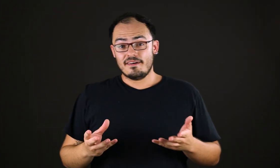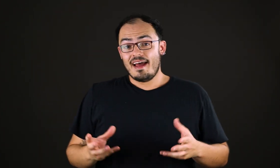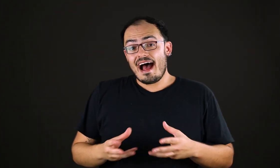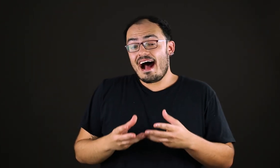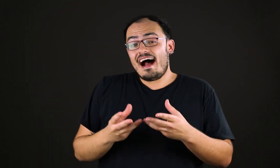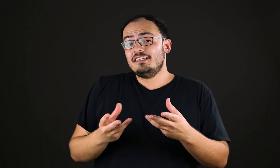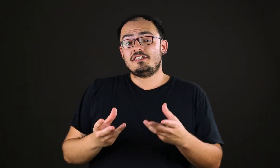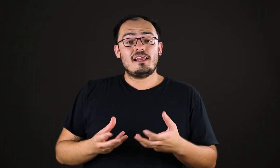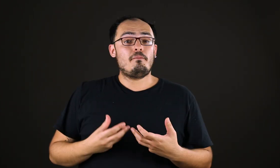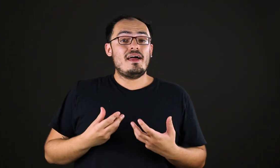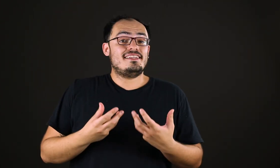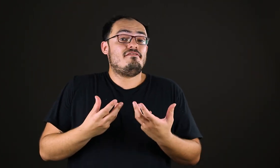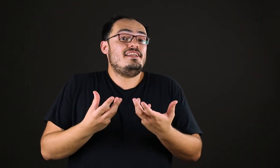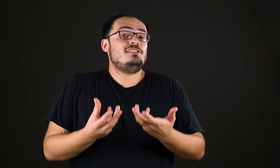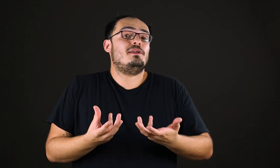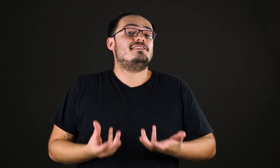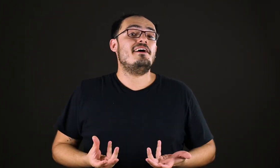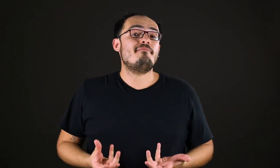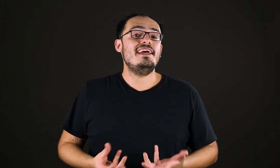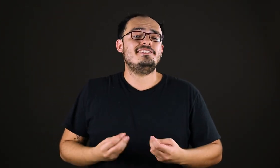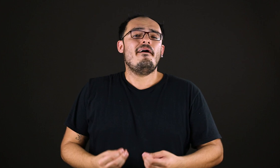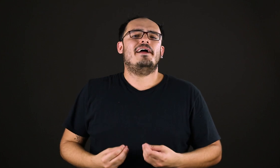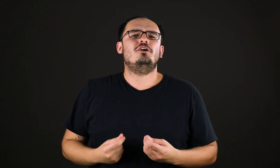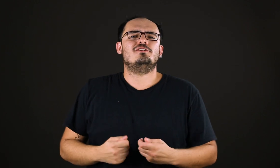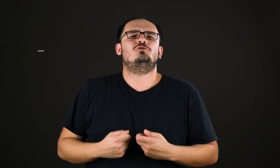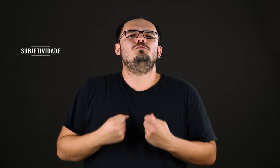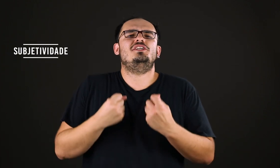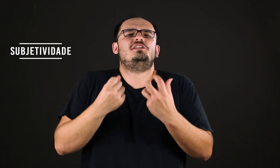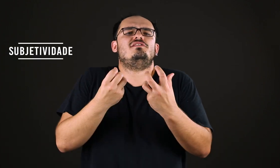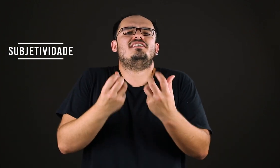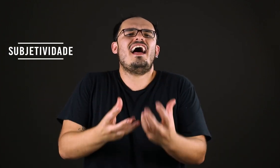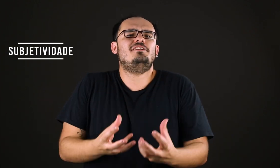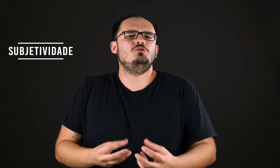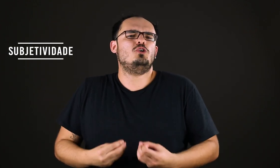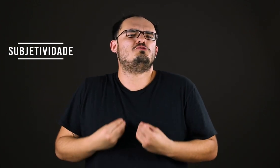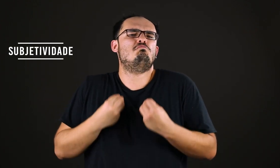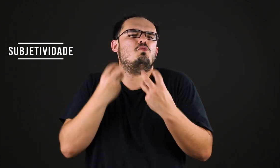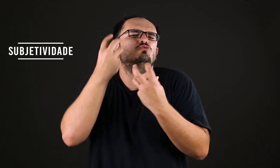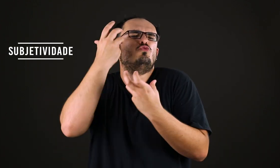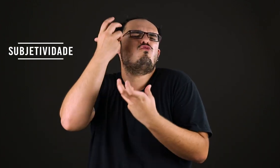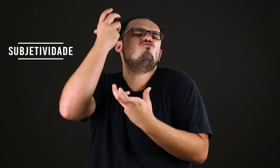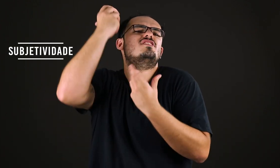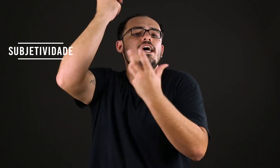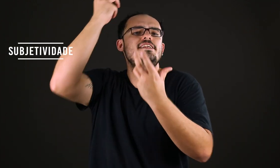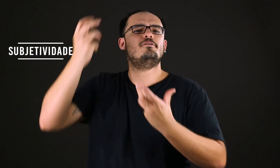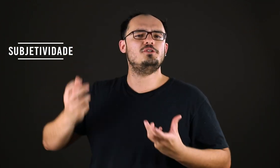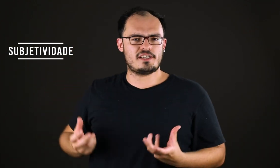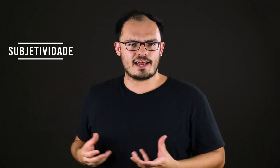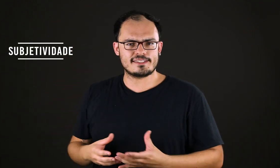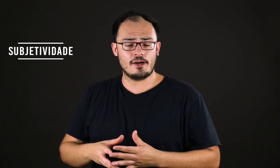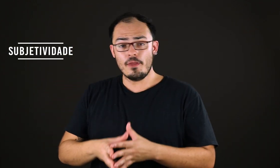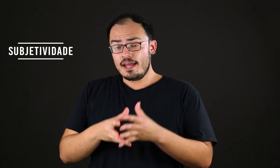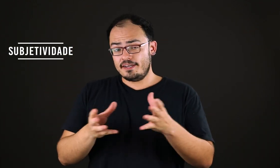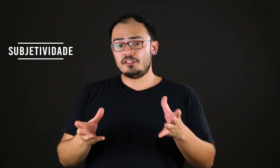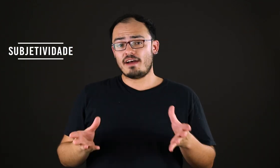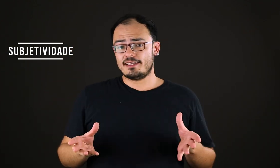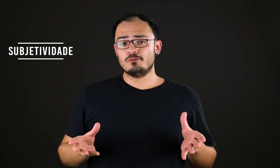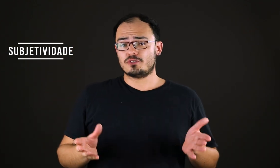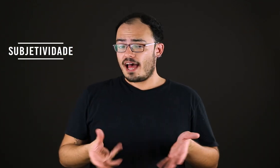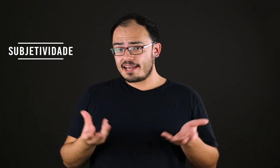a arte, ela deveria expressar mais a nossa subjetividade, o nosso impulso vulcânico de criação. Nietzsche vai denunciar